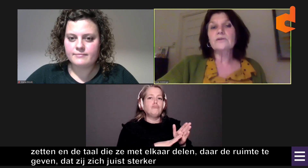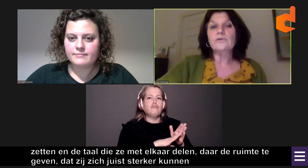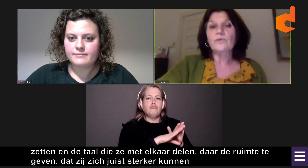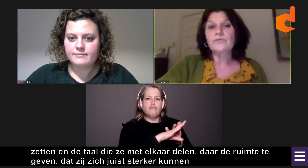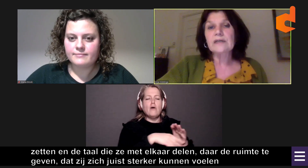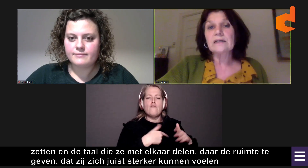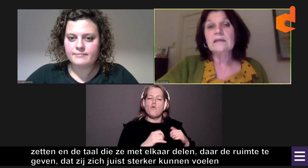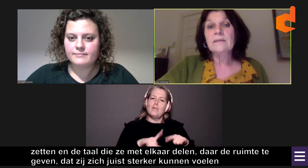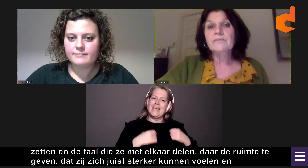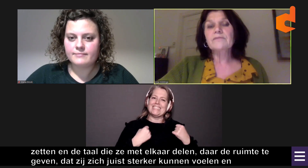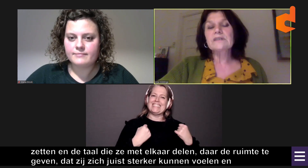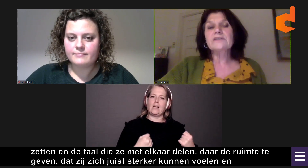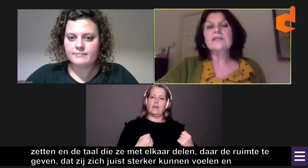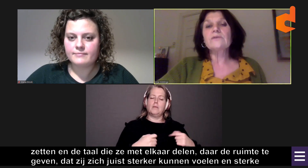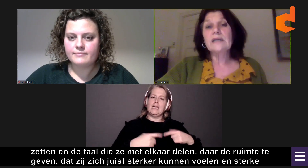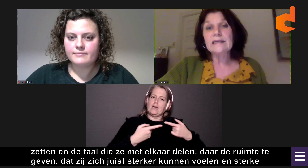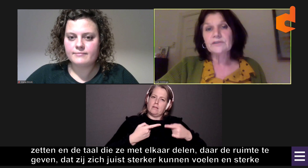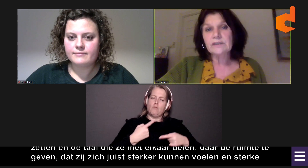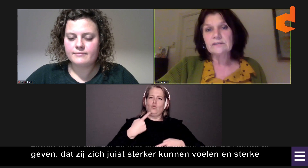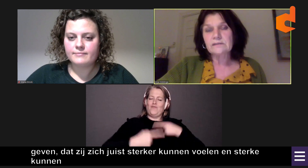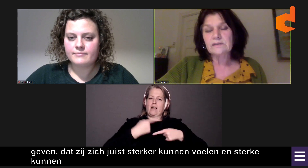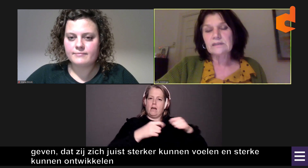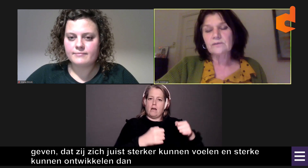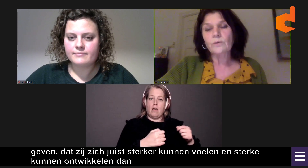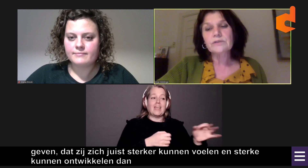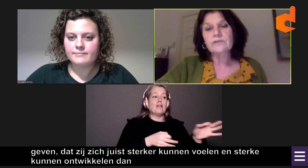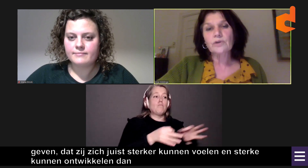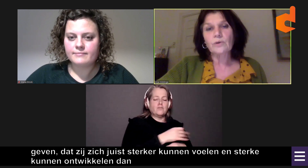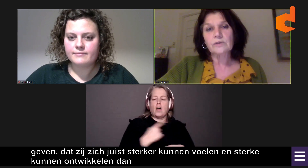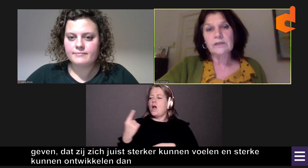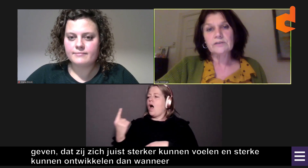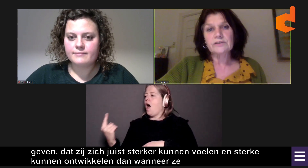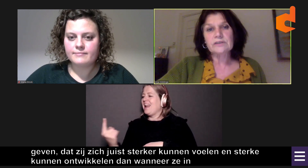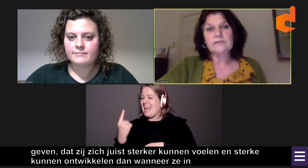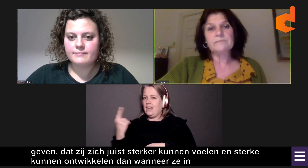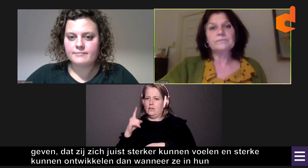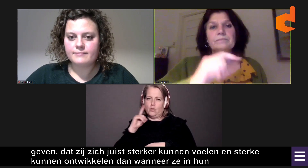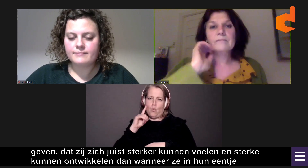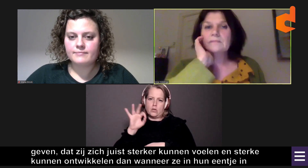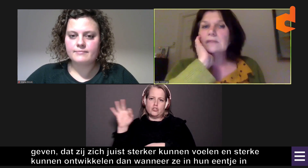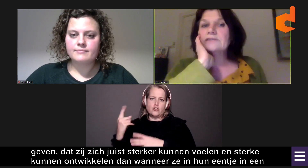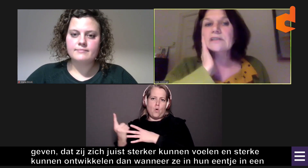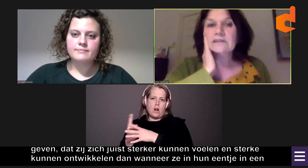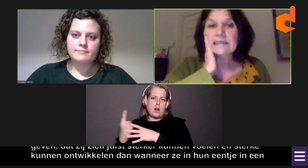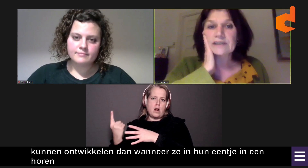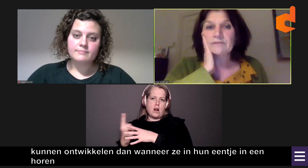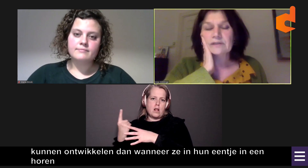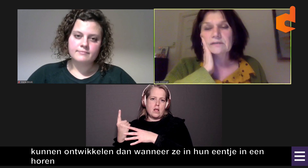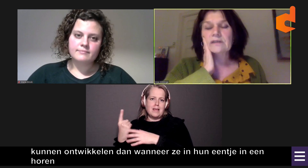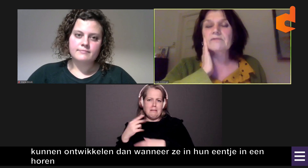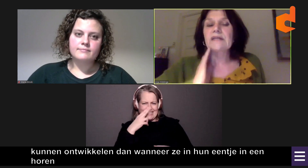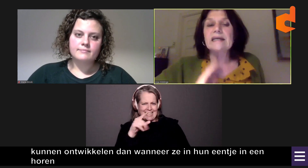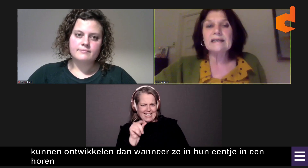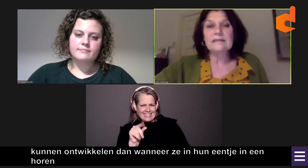sterker kunnen ontwikkelen. Dan wanneer ze in hun eentje in een horende school zitten. Ik zie dat Lisa